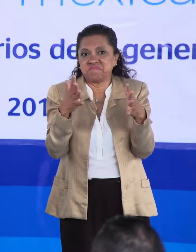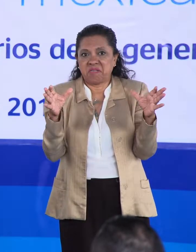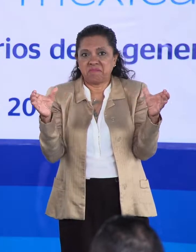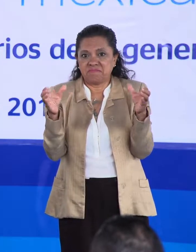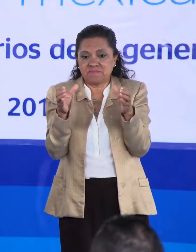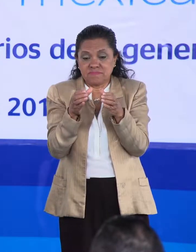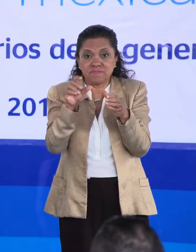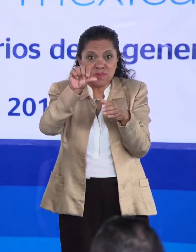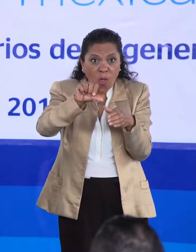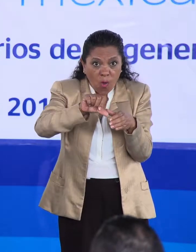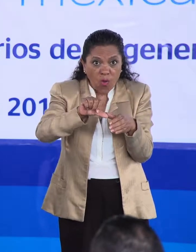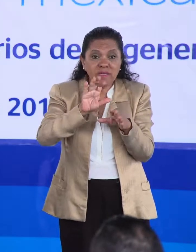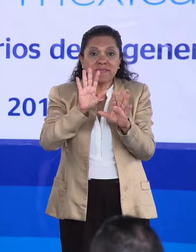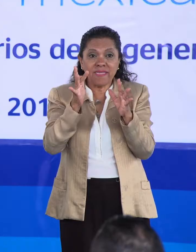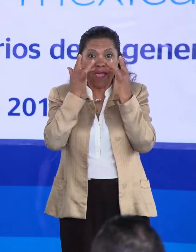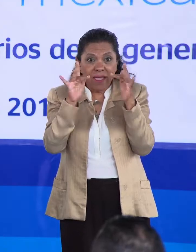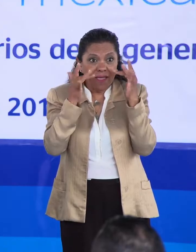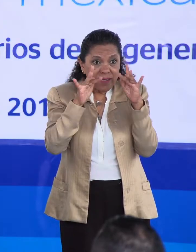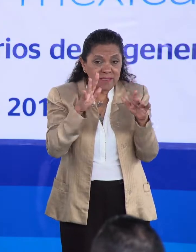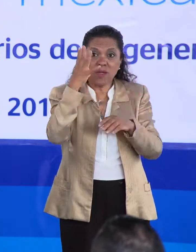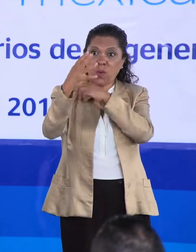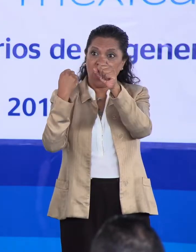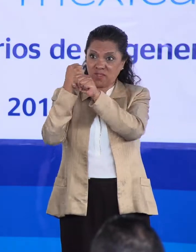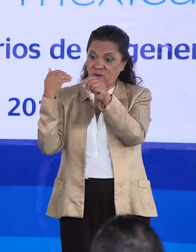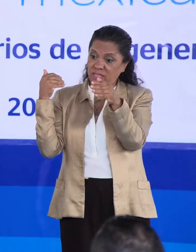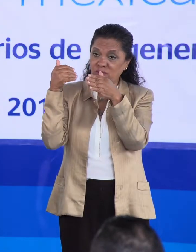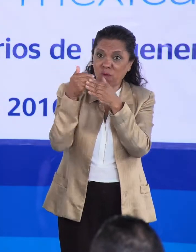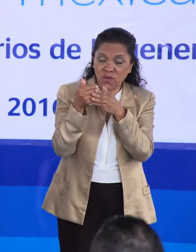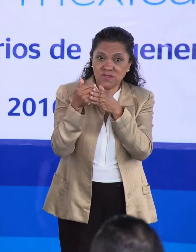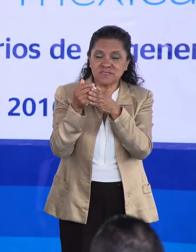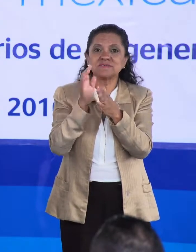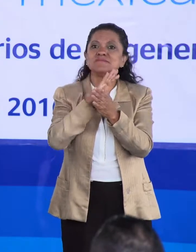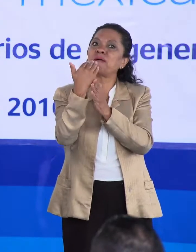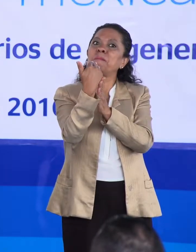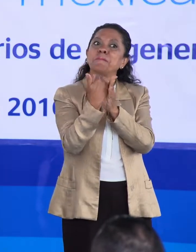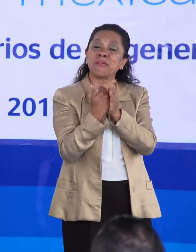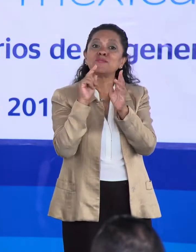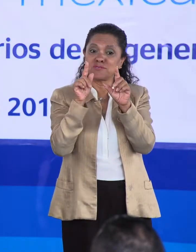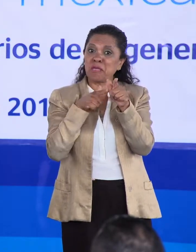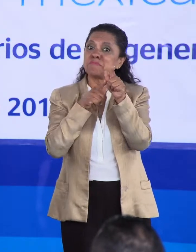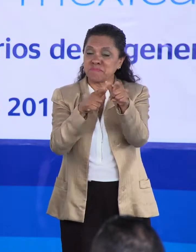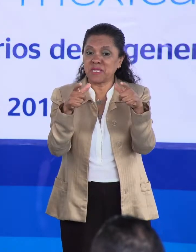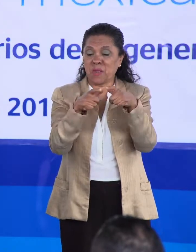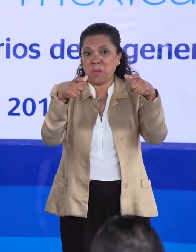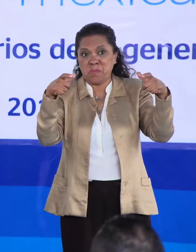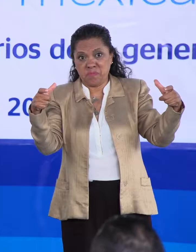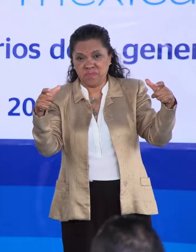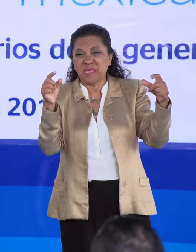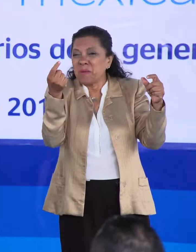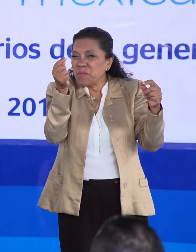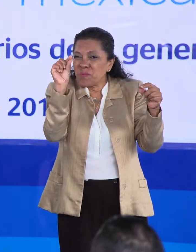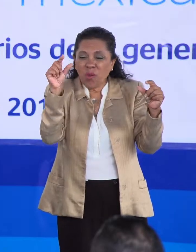Hoy la deserción en cuatro años se ha reducido al 24